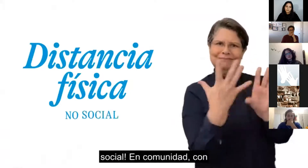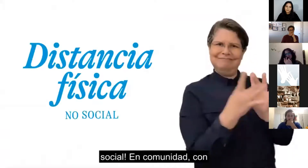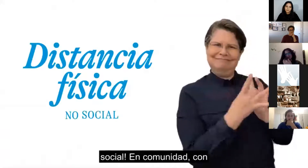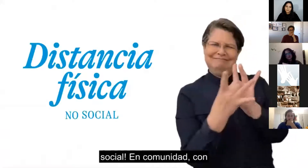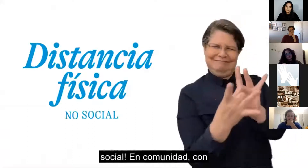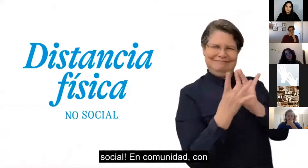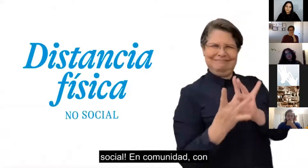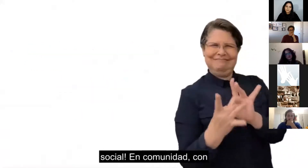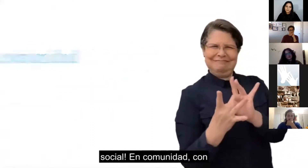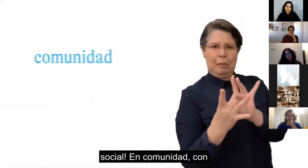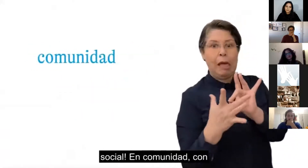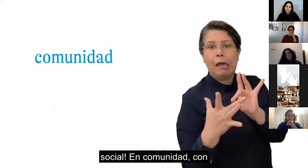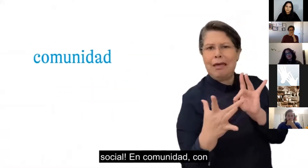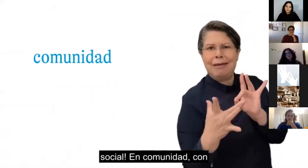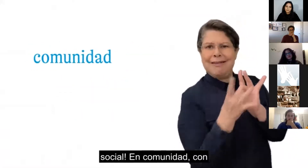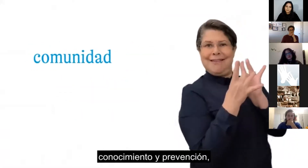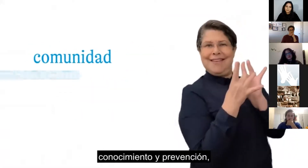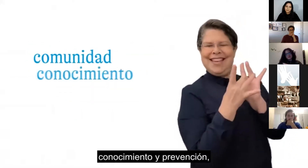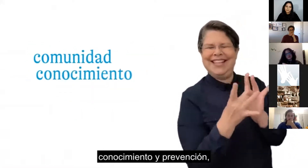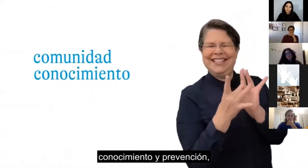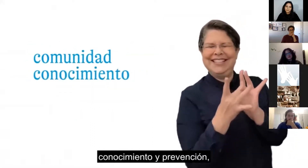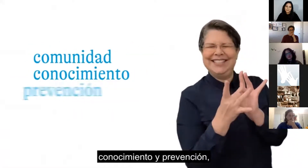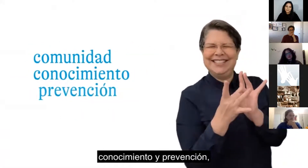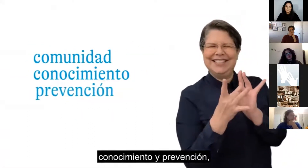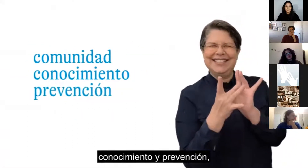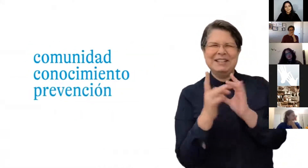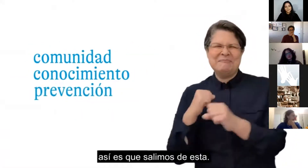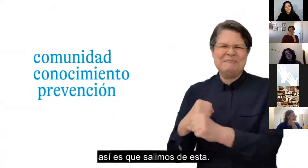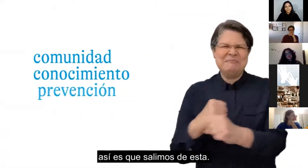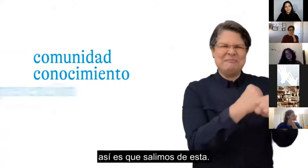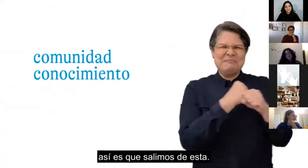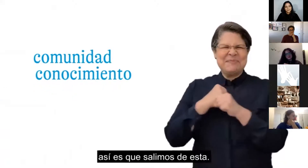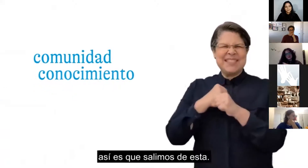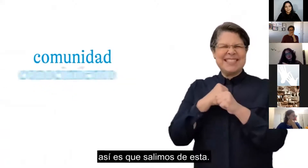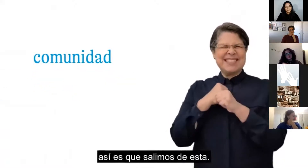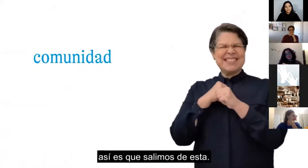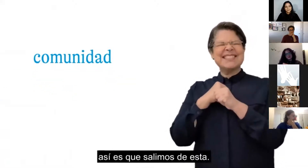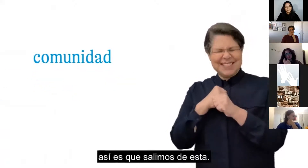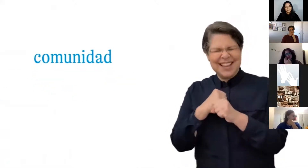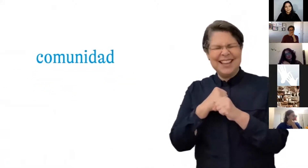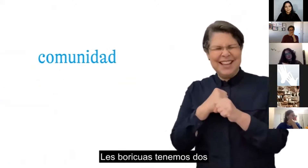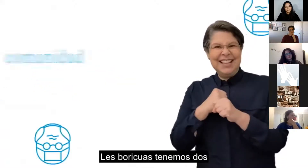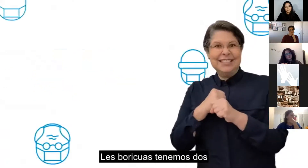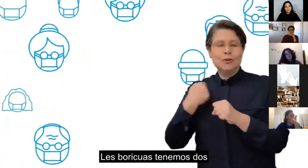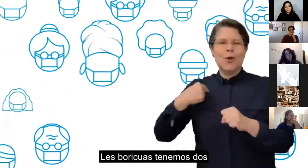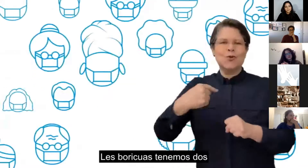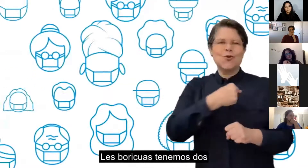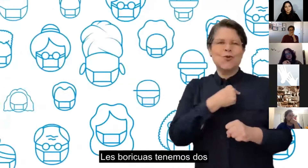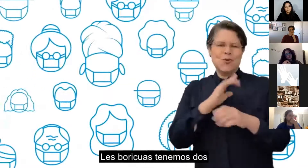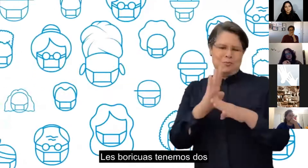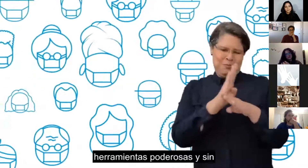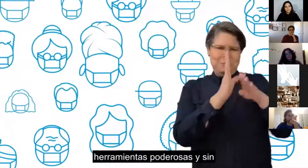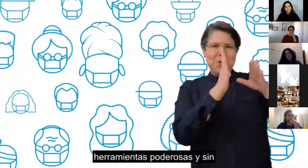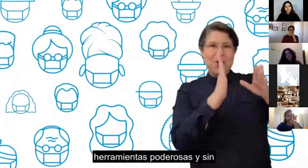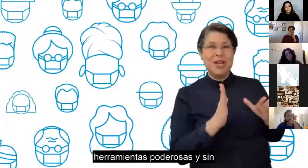no social. En comunidad, con conocimiento y prevención, así es que salimos de esta. Les Boricuas tenemos